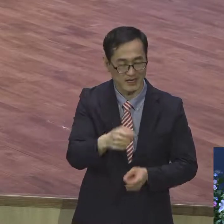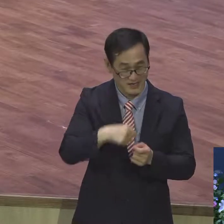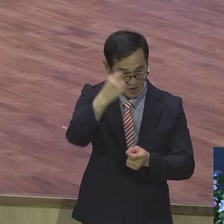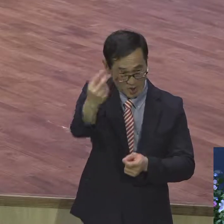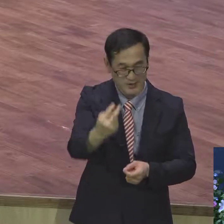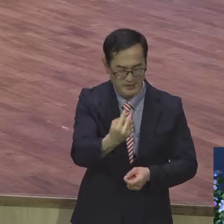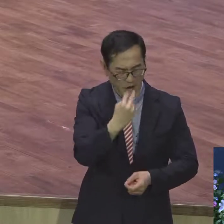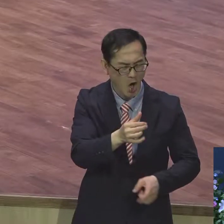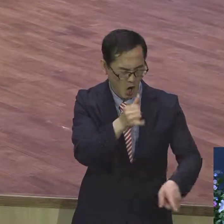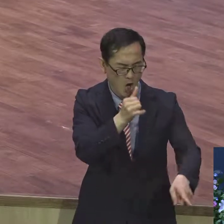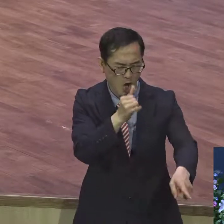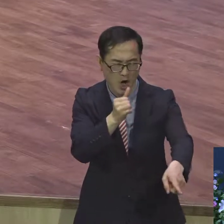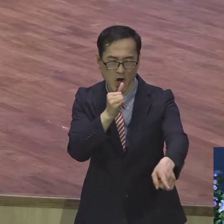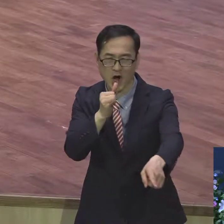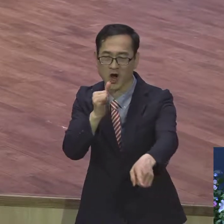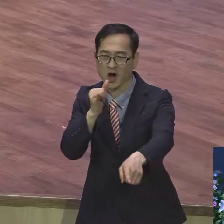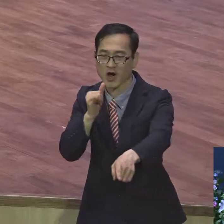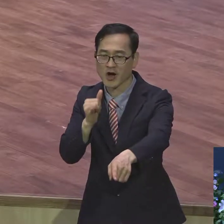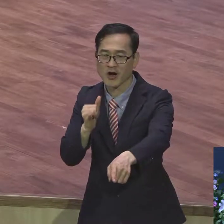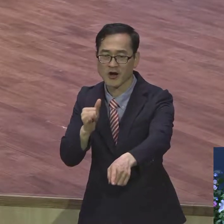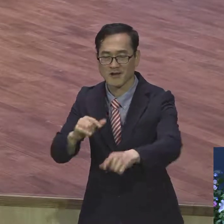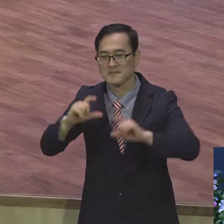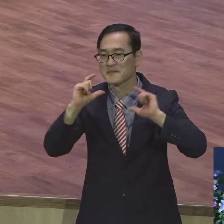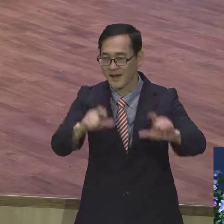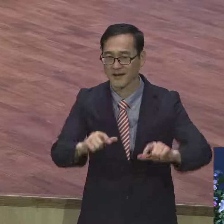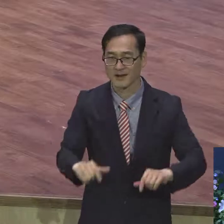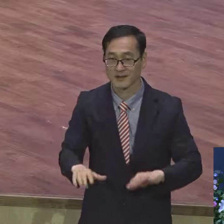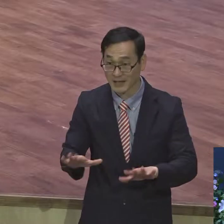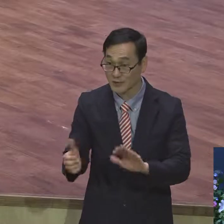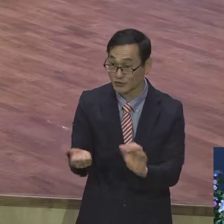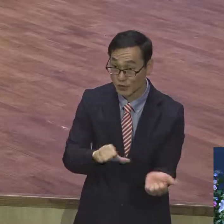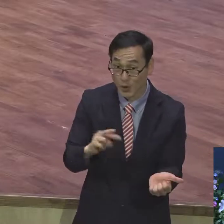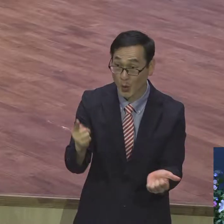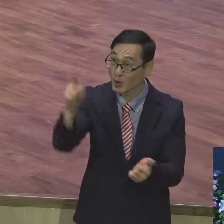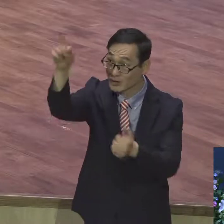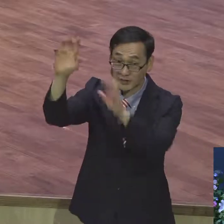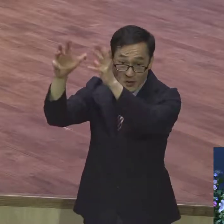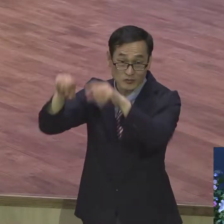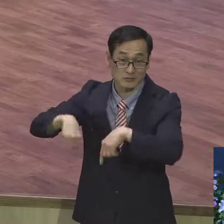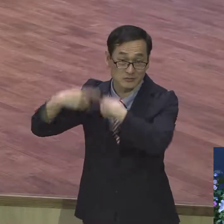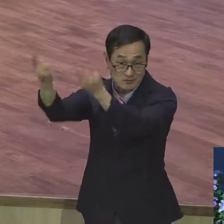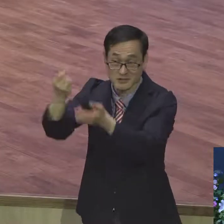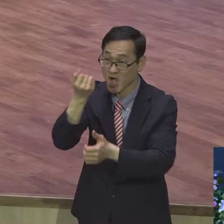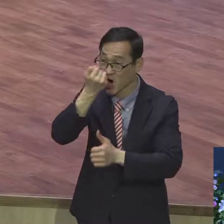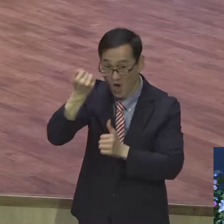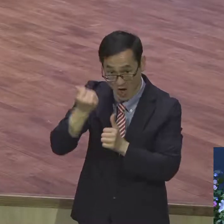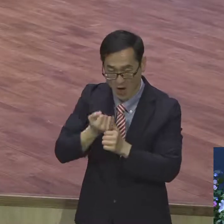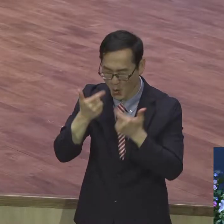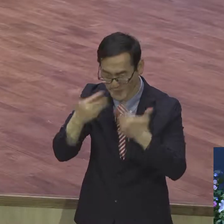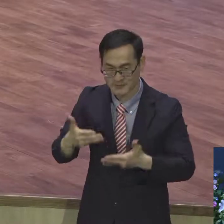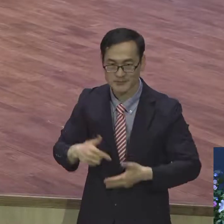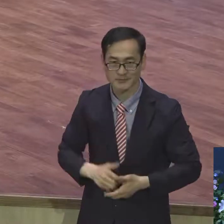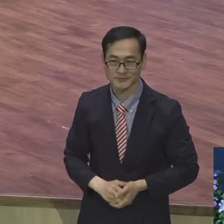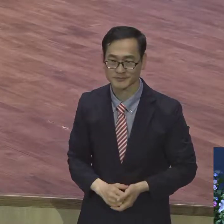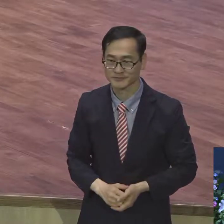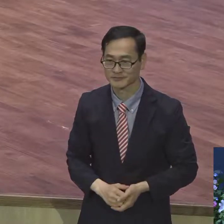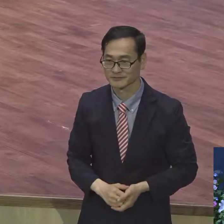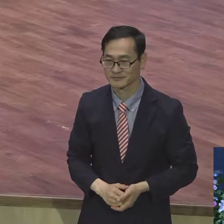우리는 오늘 죽어도 우리 끝이 하나님 천국 들어와요. 천국 입성식이라 전혀 우리를